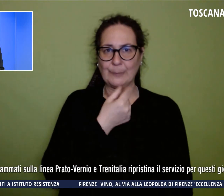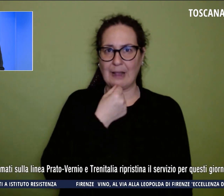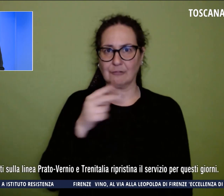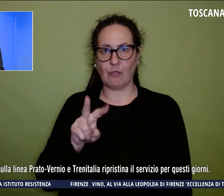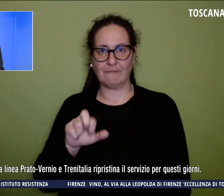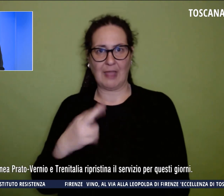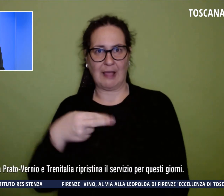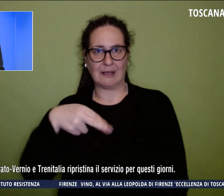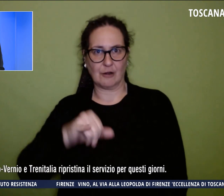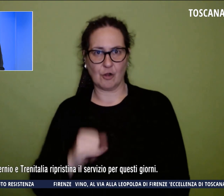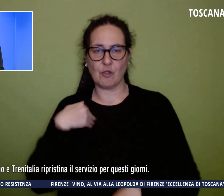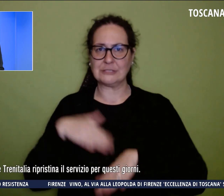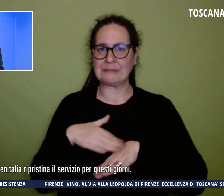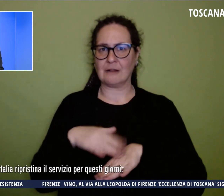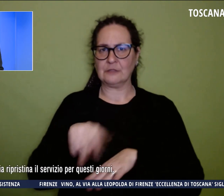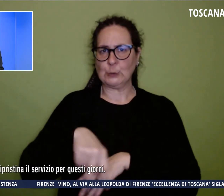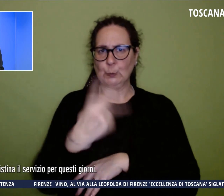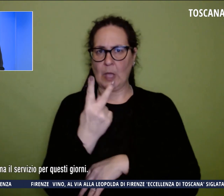Pristina il servizio per questi giorni.